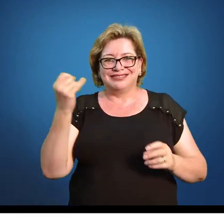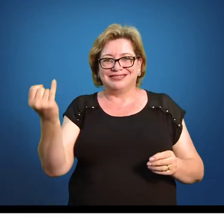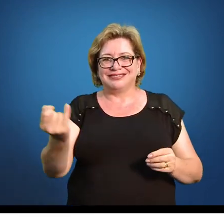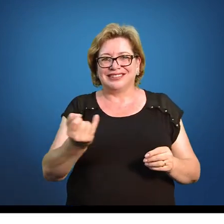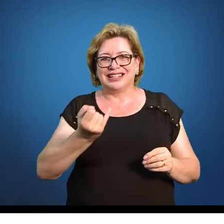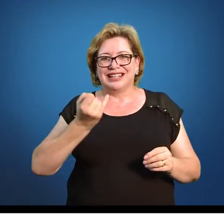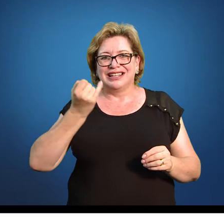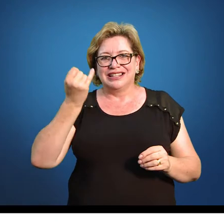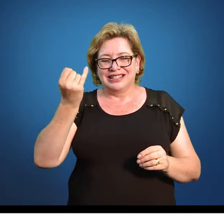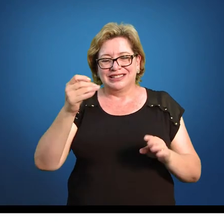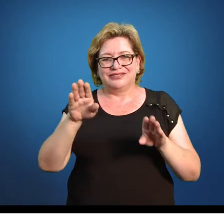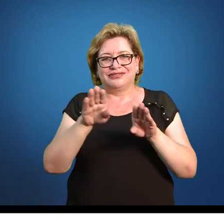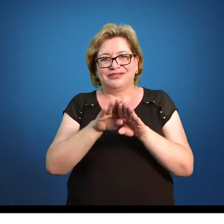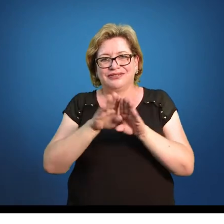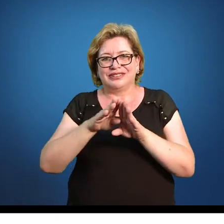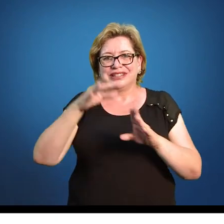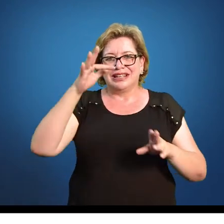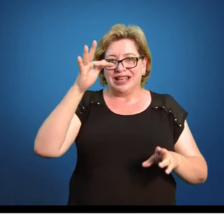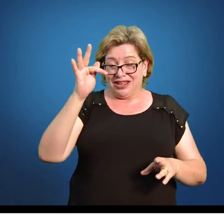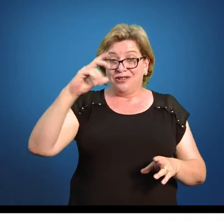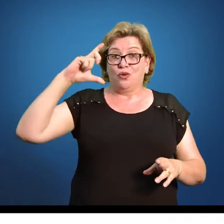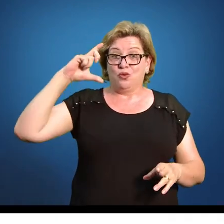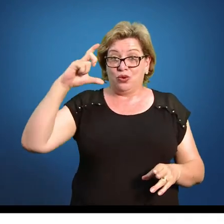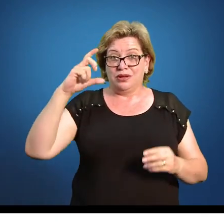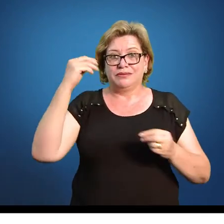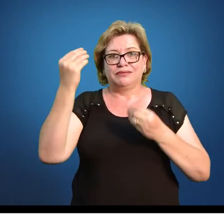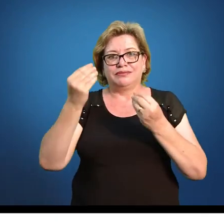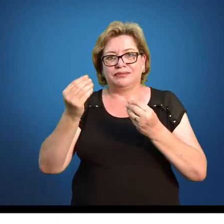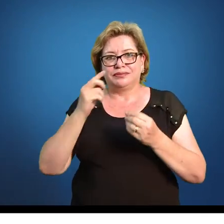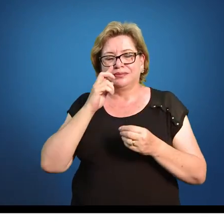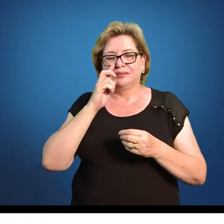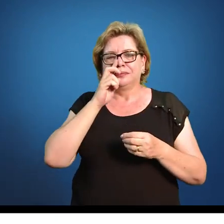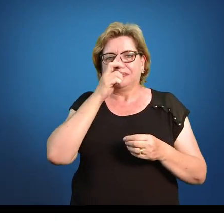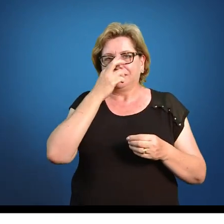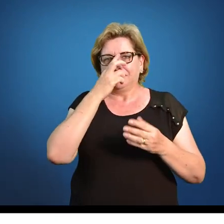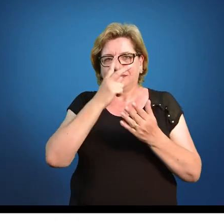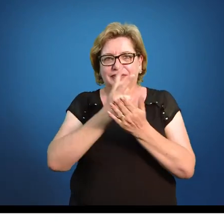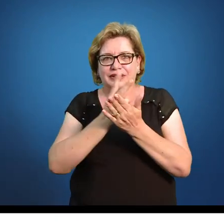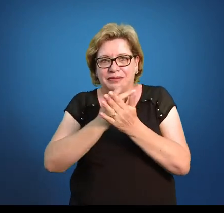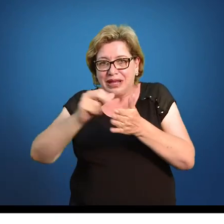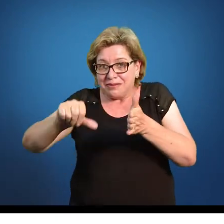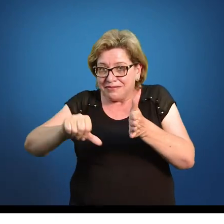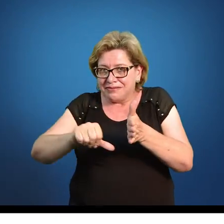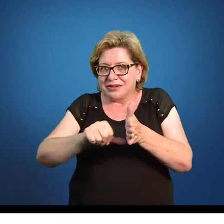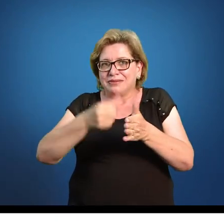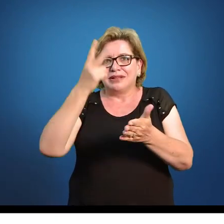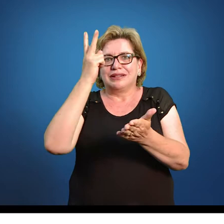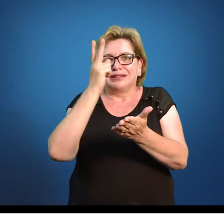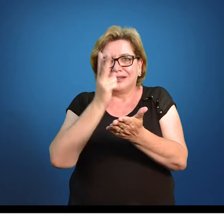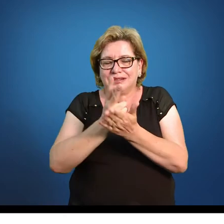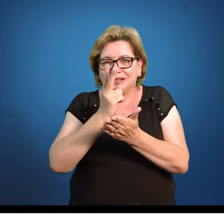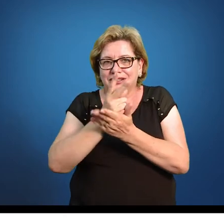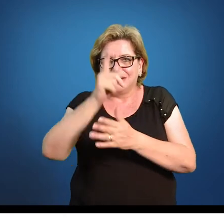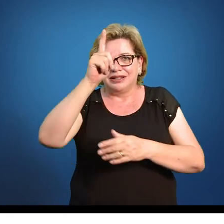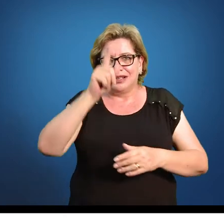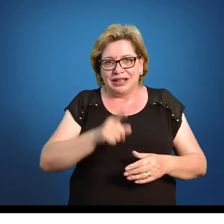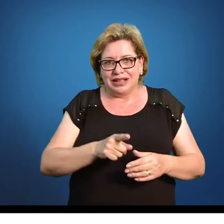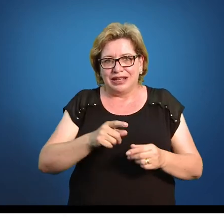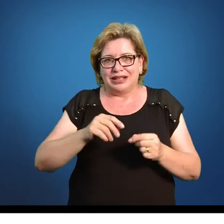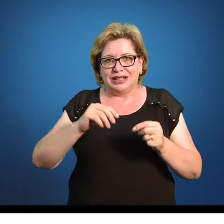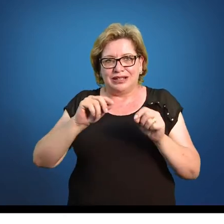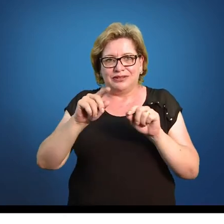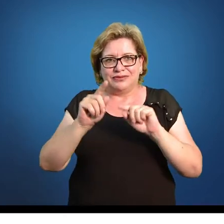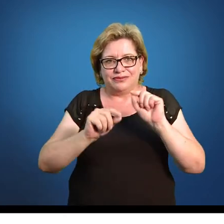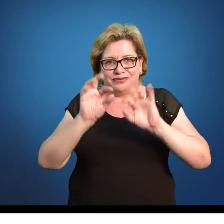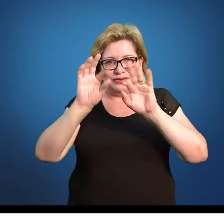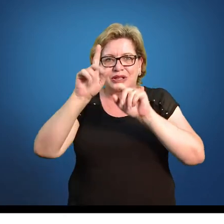com relação à frequência acumulada, é que a primeira frequência acumulada, a primeira, sempre é igual à primeira